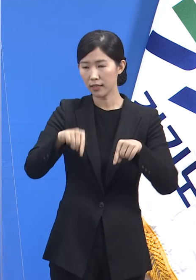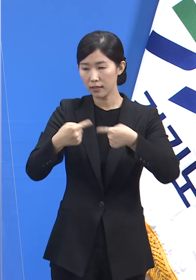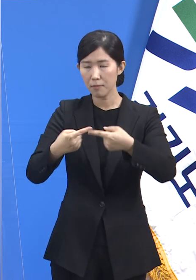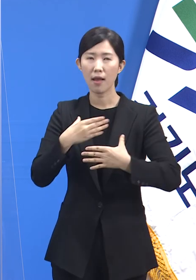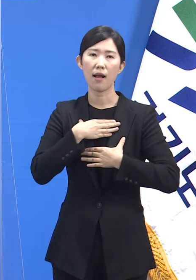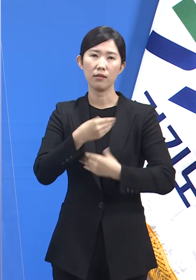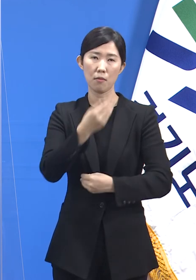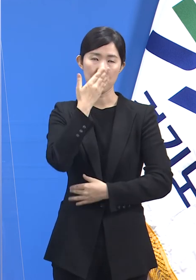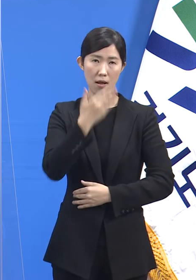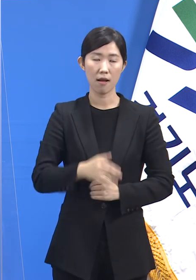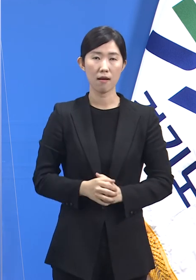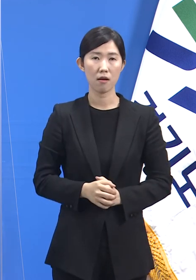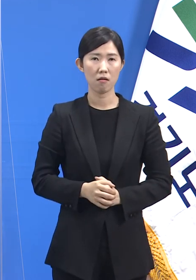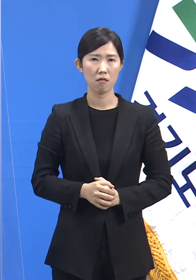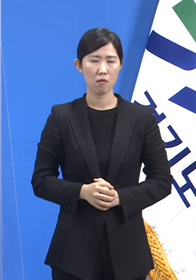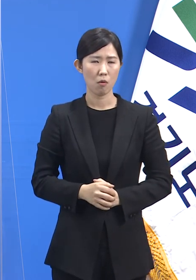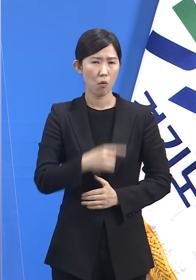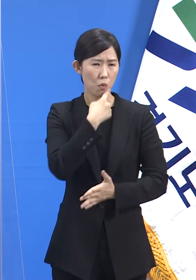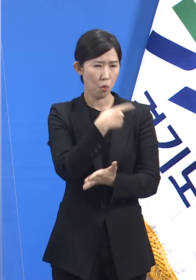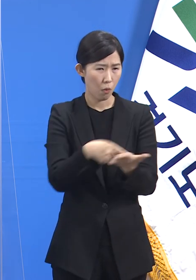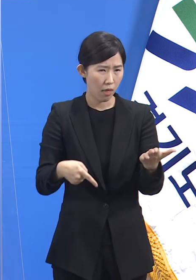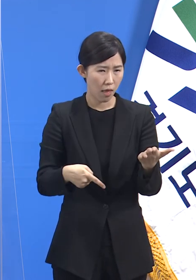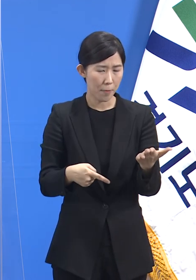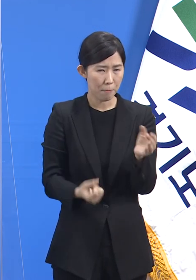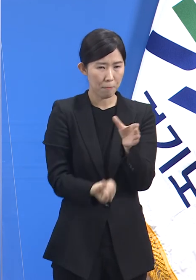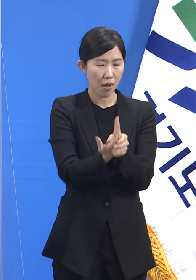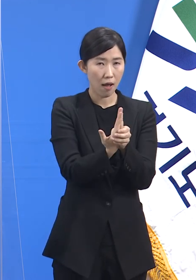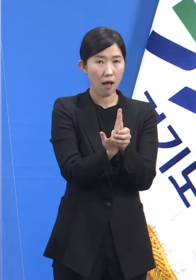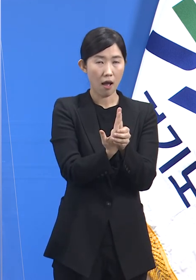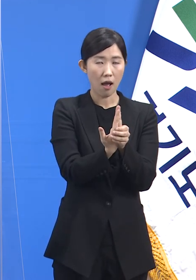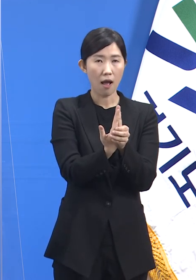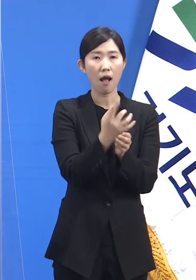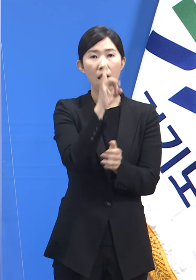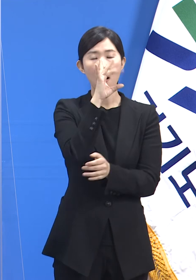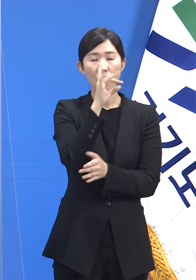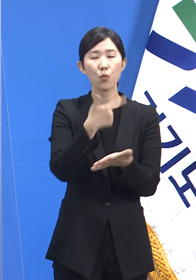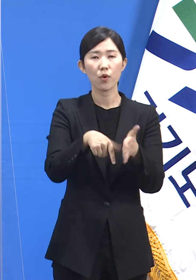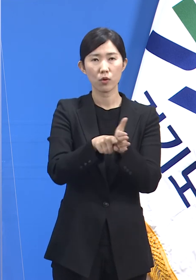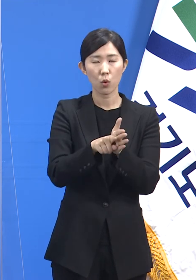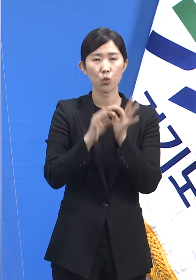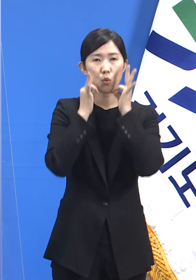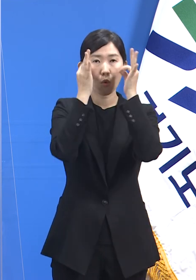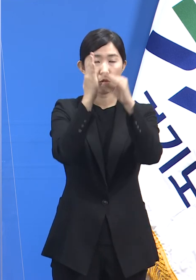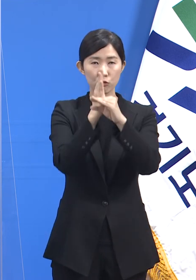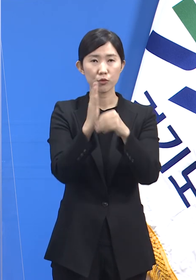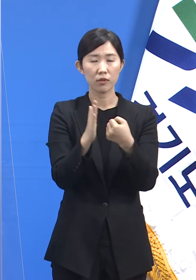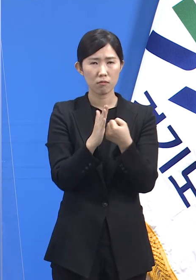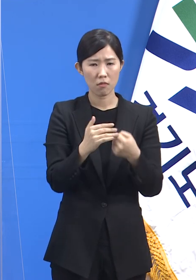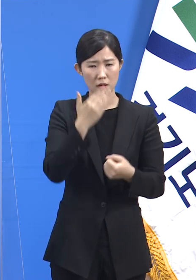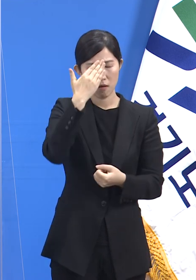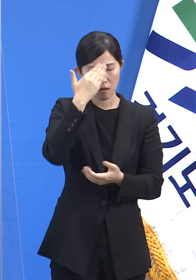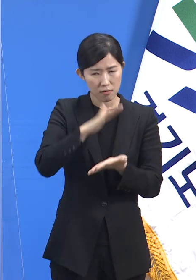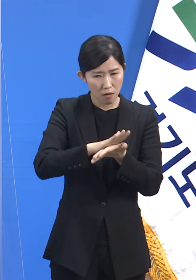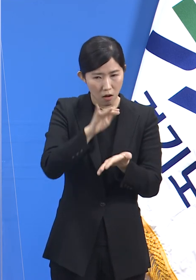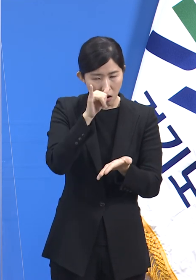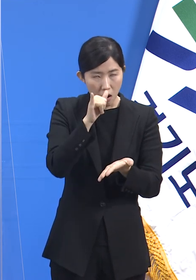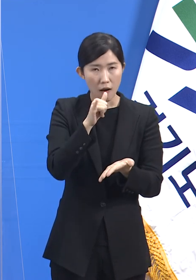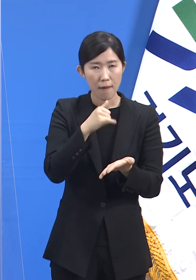불이익이 없도록 조치하고 있으니 발열이나 호흡기 증상 등이 있는 경우에는 안심하고 검사를 받으십시오.